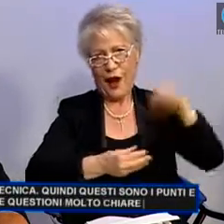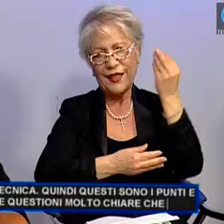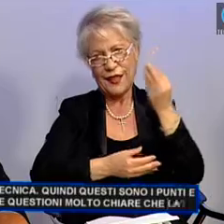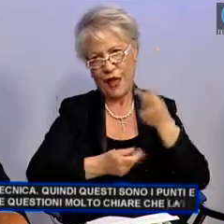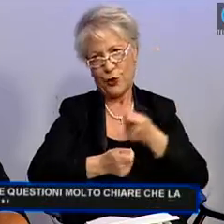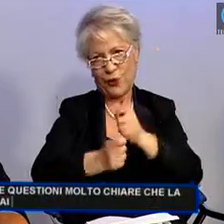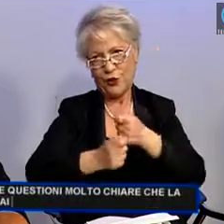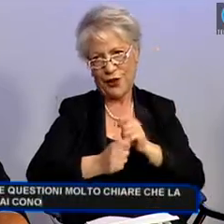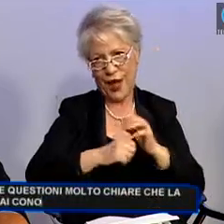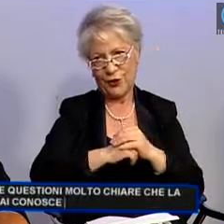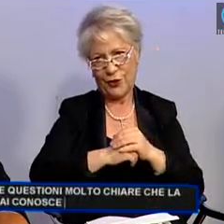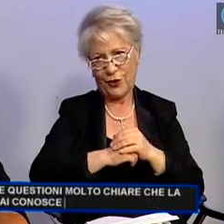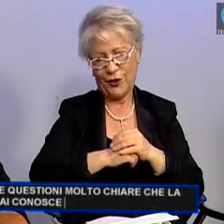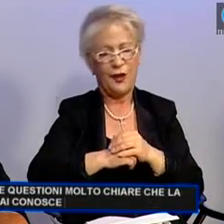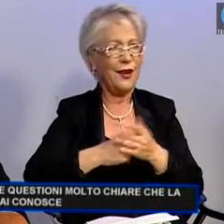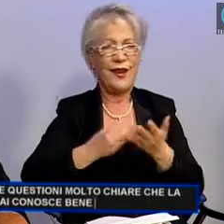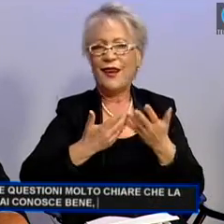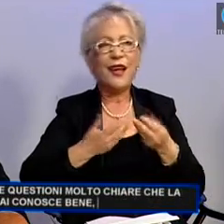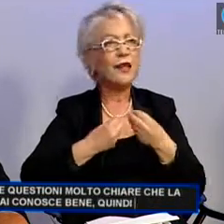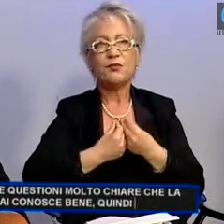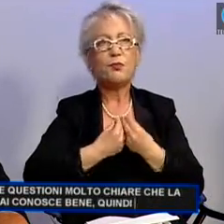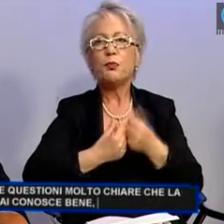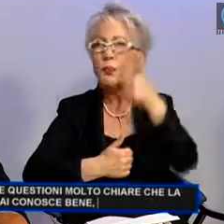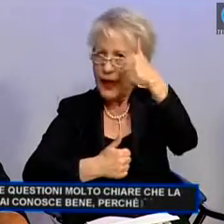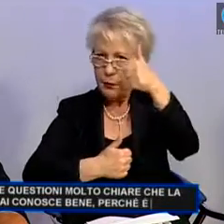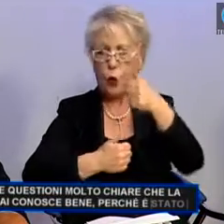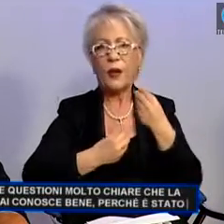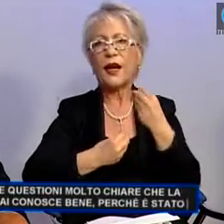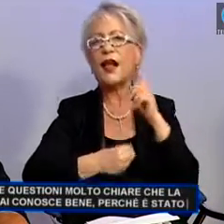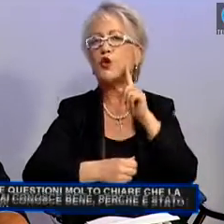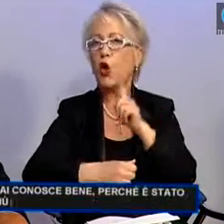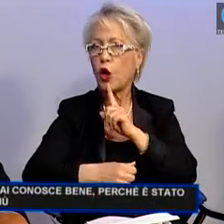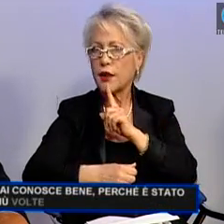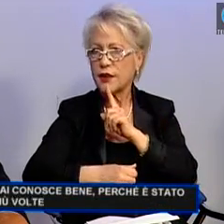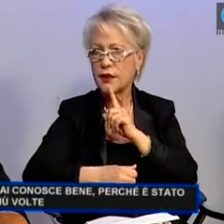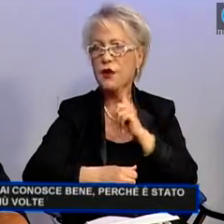conosce bene, perché è stato più volte sollecitato da noi.